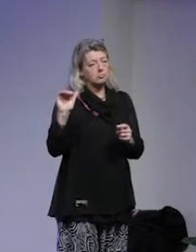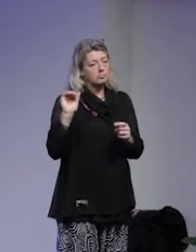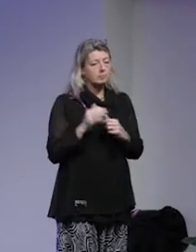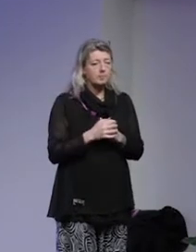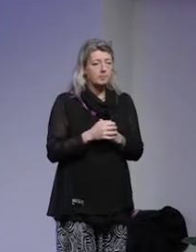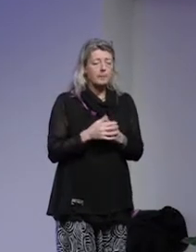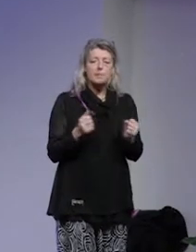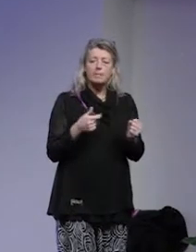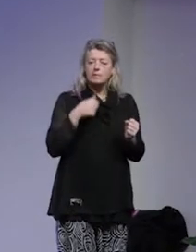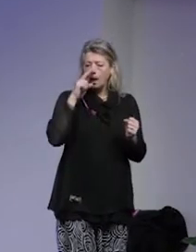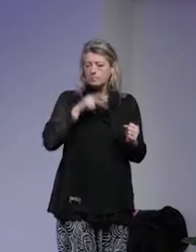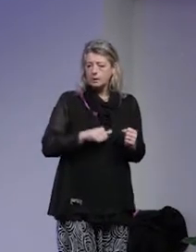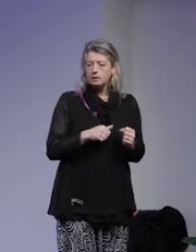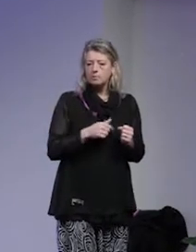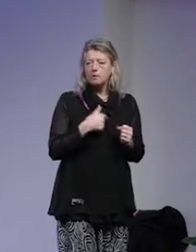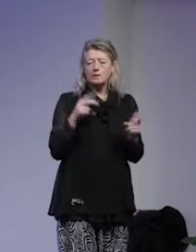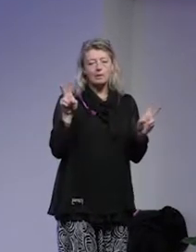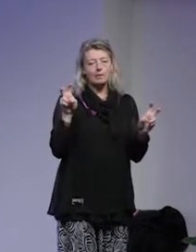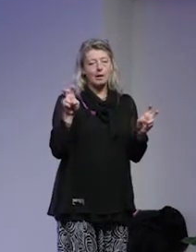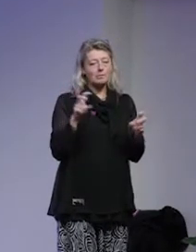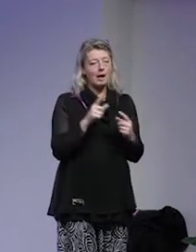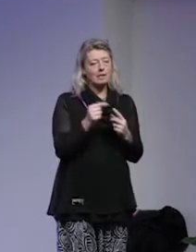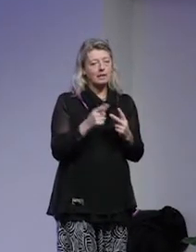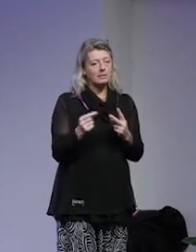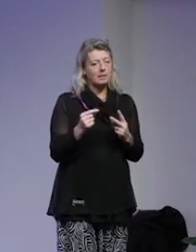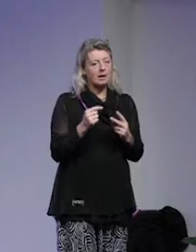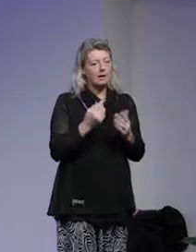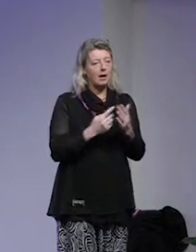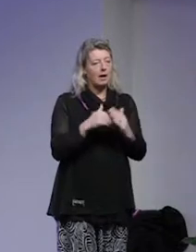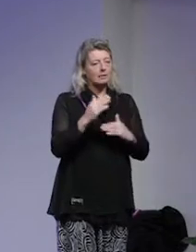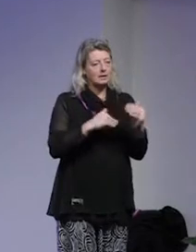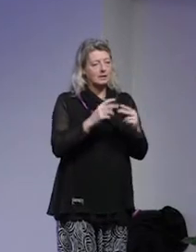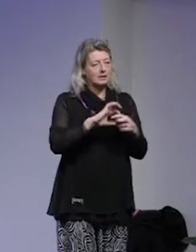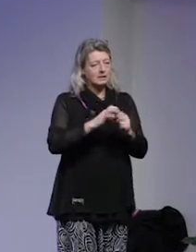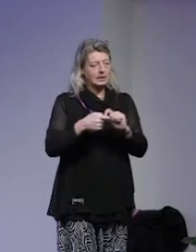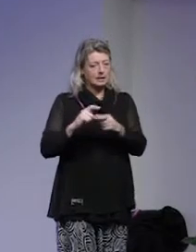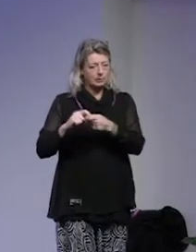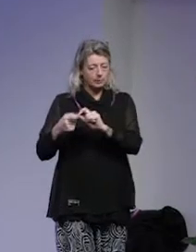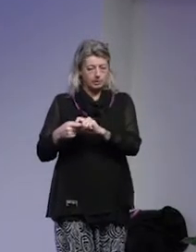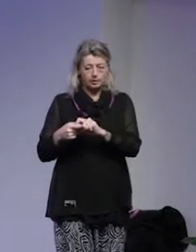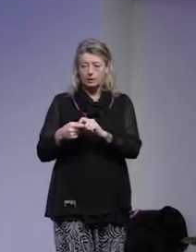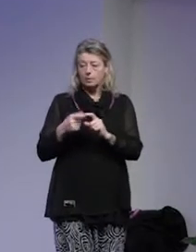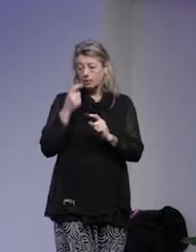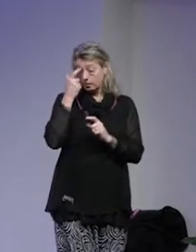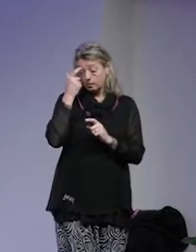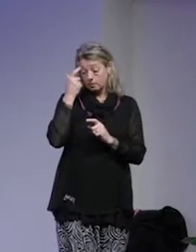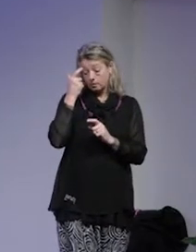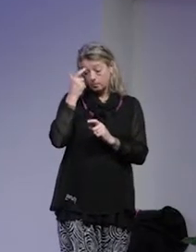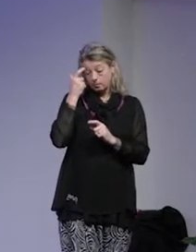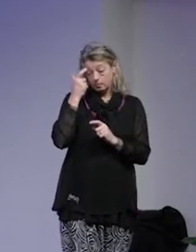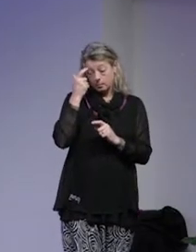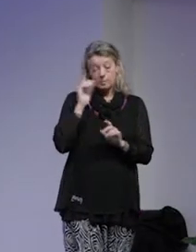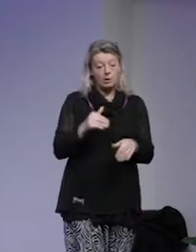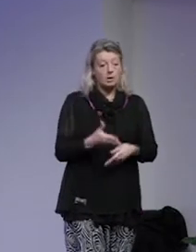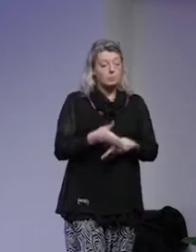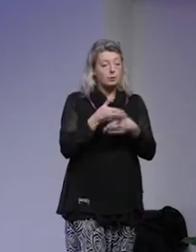eller annat sätt. Men vad vi har sett och vad vi kallar för alternativa handlingskedjor i den här rapporten det är att man har snarare